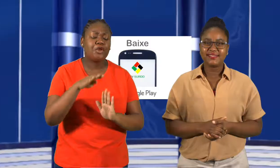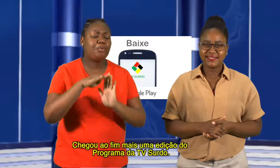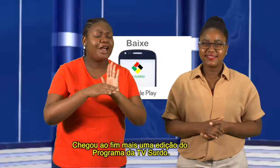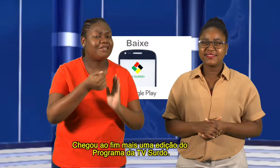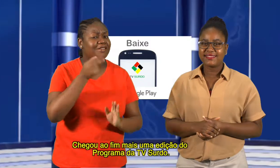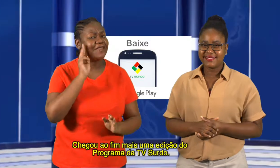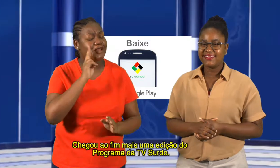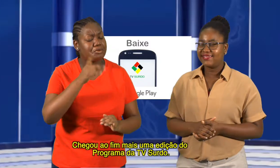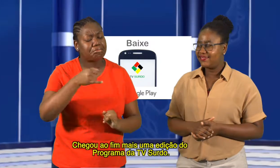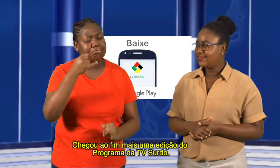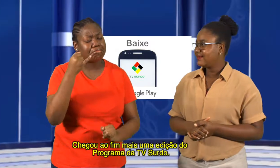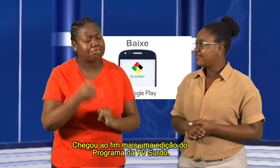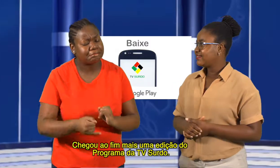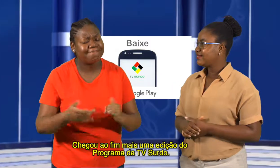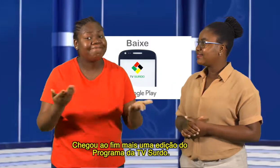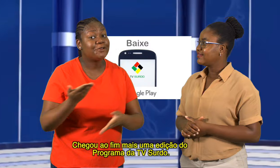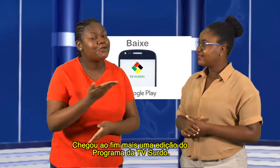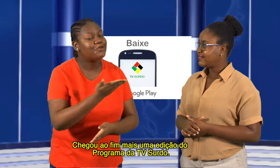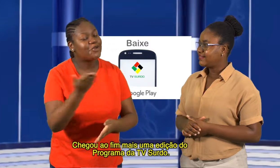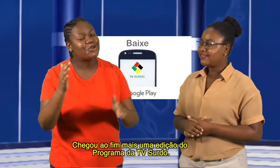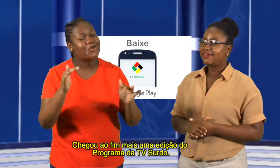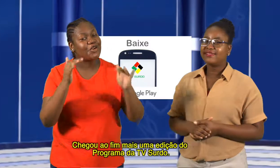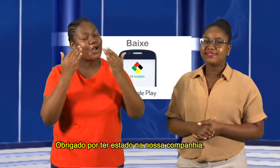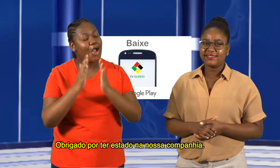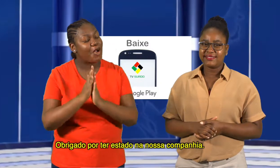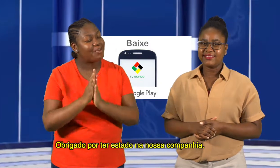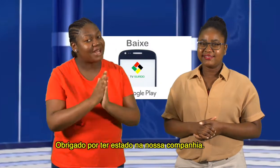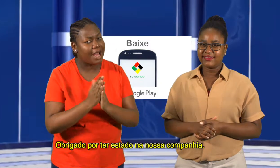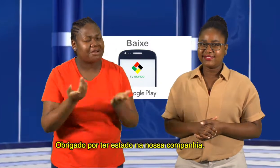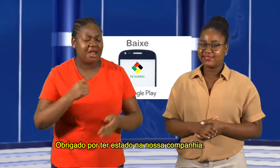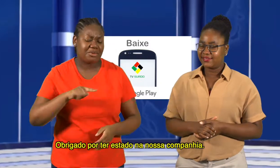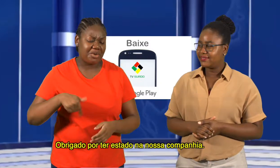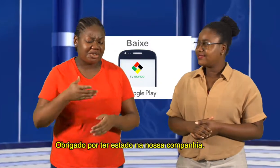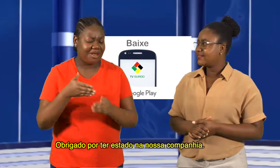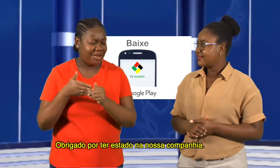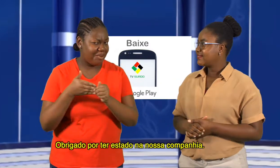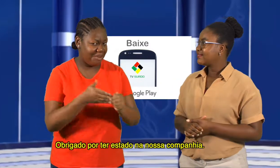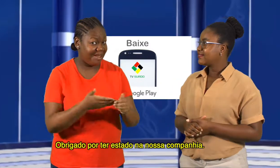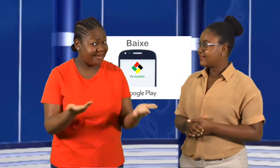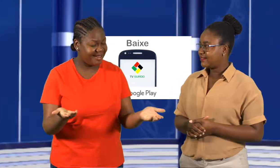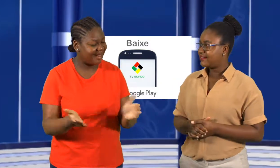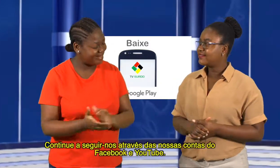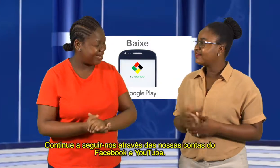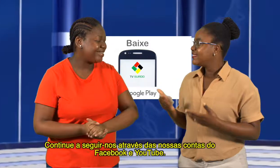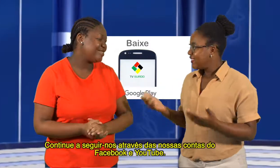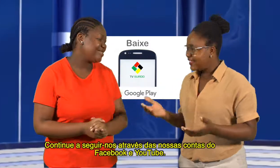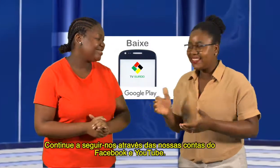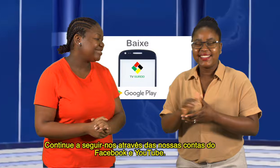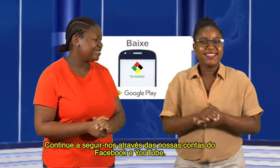Chegou ao fim mais uma edição do programa da TV Surdo. Obrigada por ter estado na nossa companhia. Continue a seguir